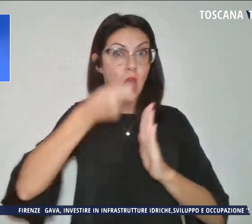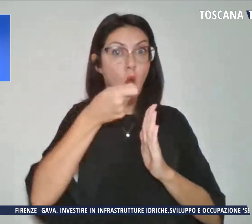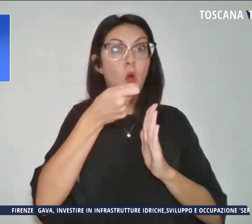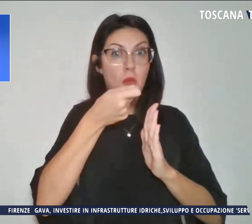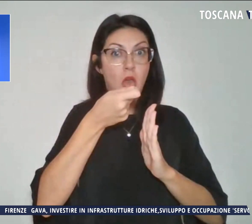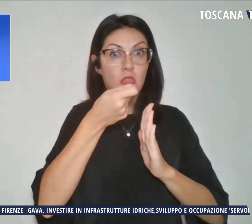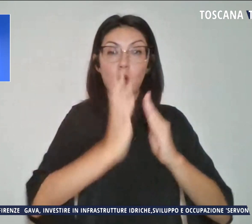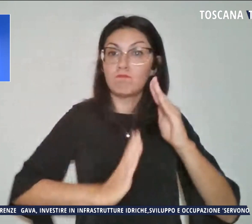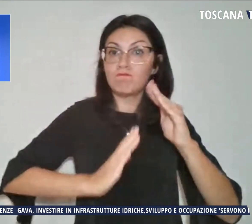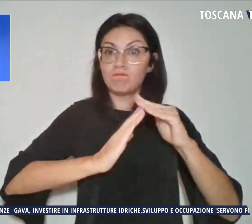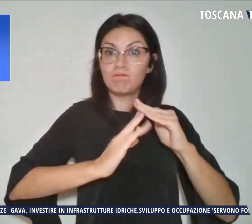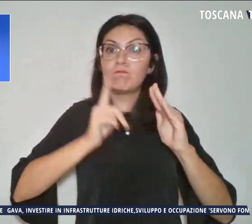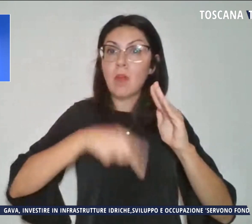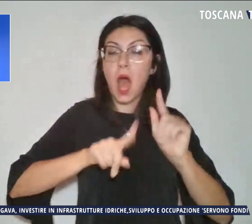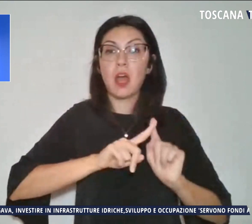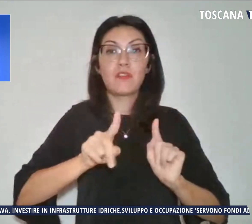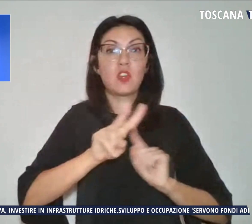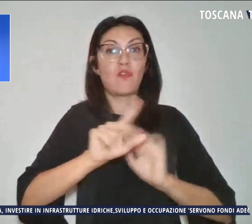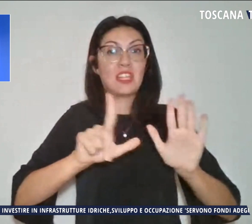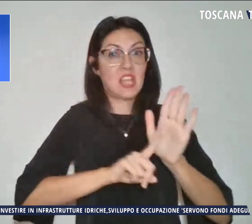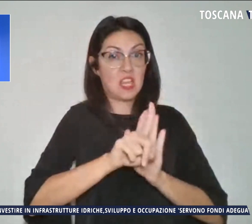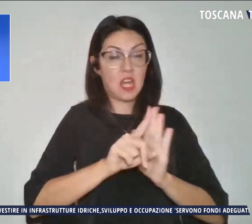anche fino a 27 gradi.